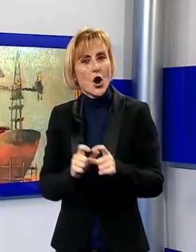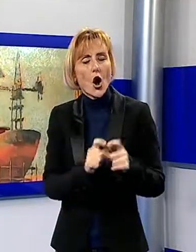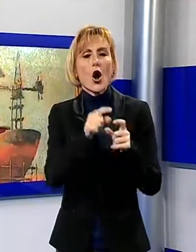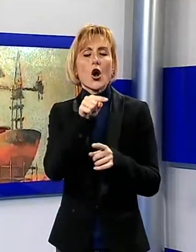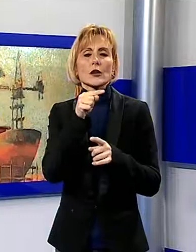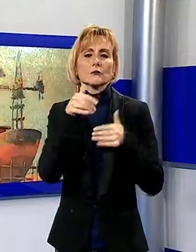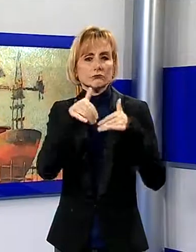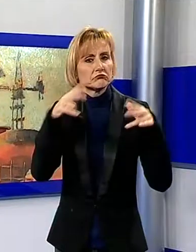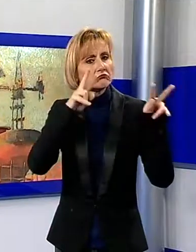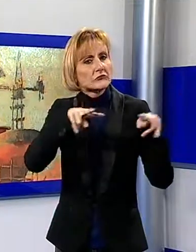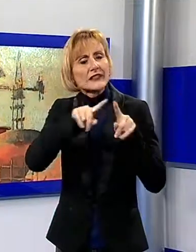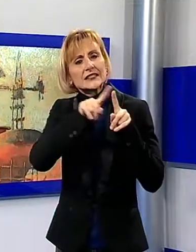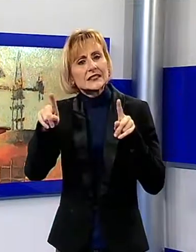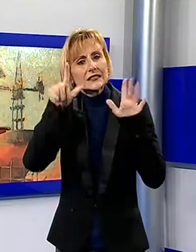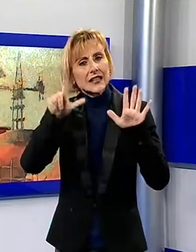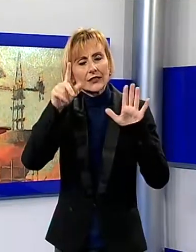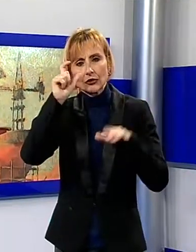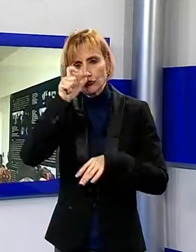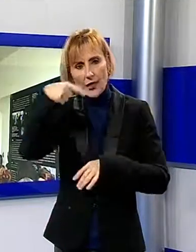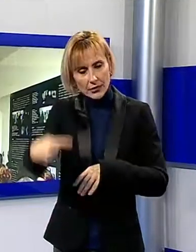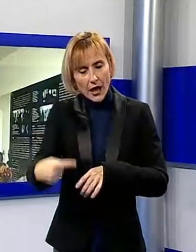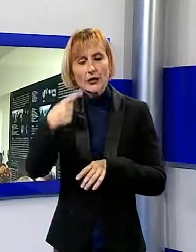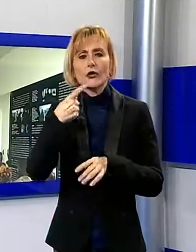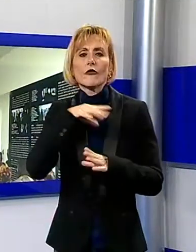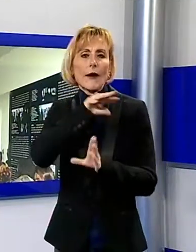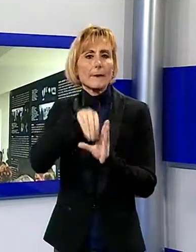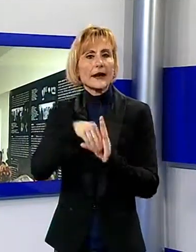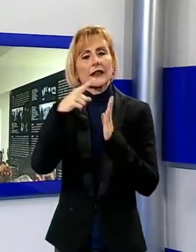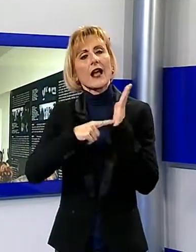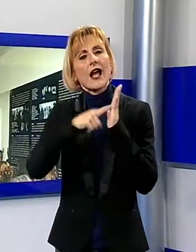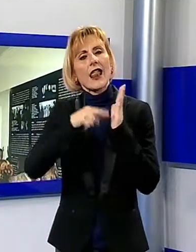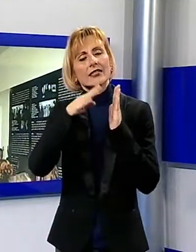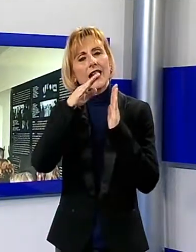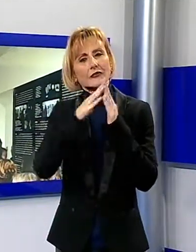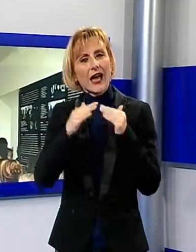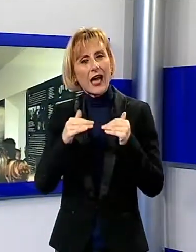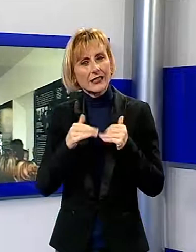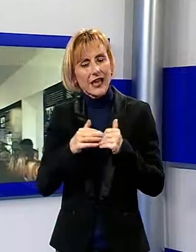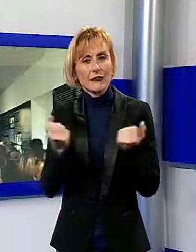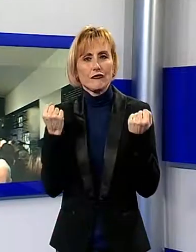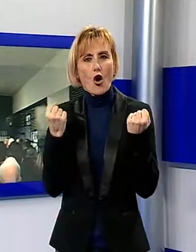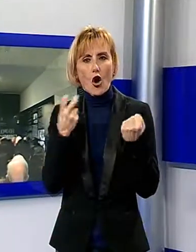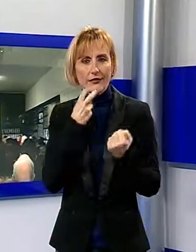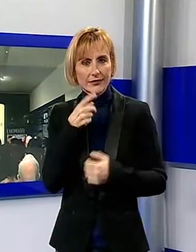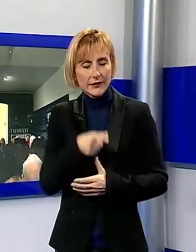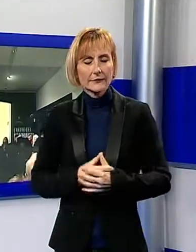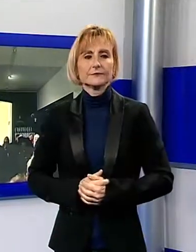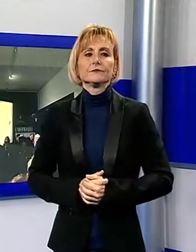rientra nel calendario di Natale al Forte, promosso dall'assessorato alla cultura e al turismo. Qui al Fortino la mostra dei macchiaioli, ma abbiamo